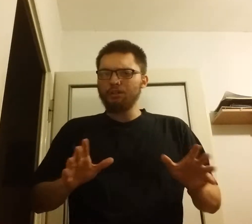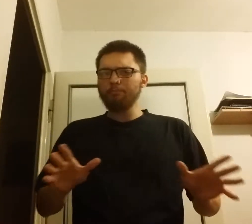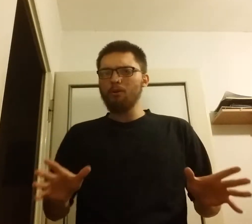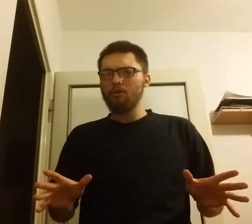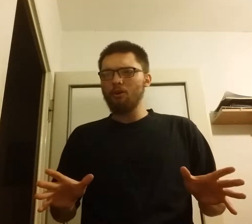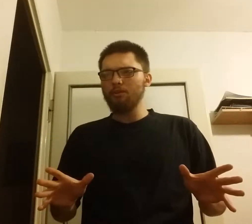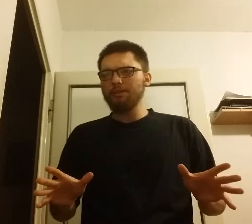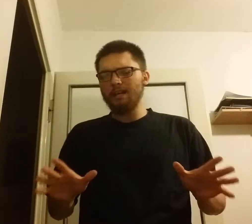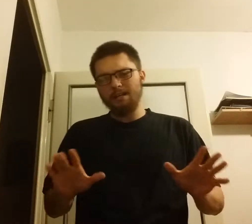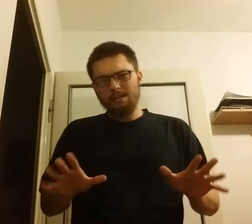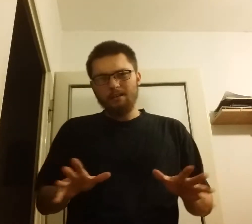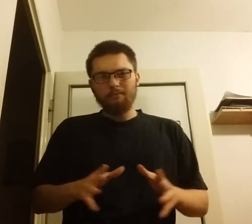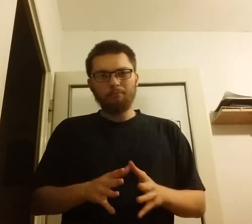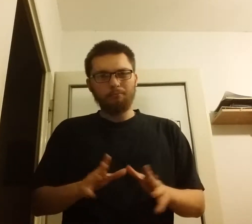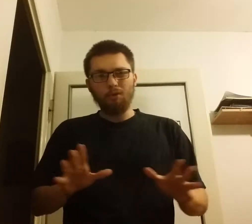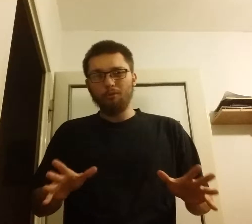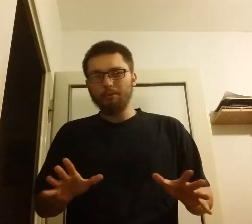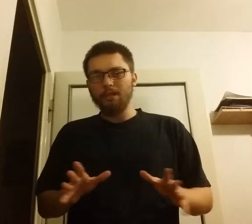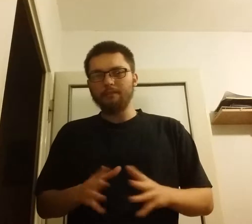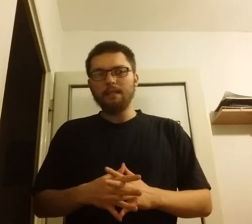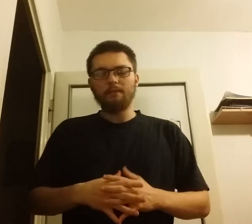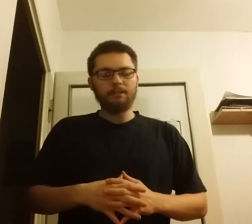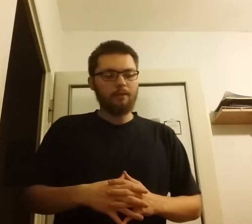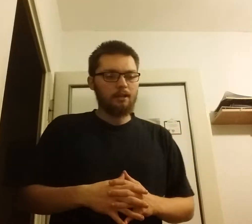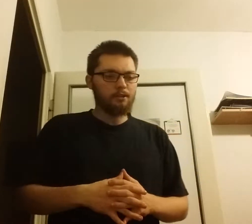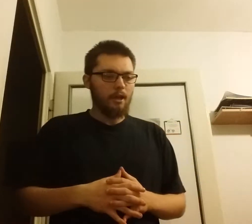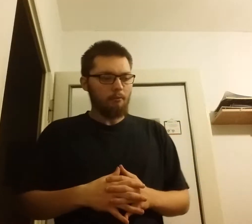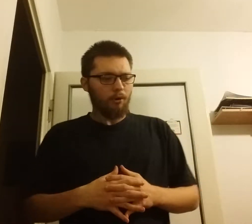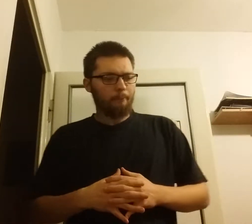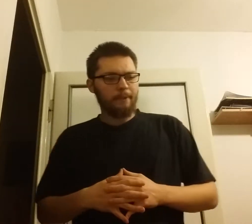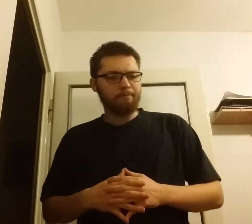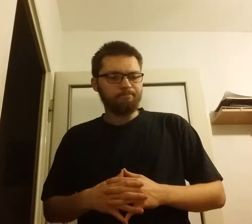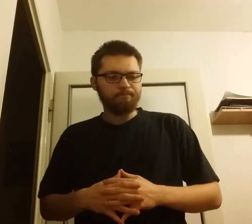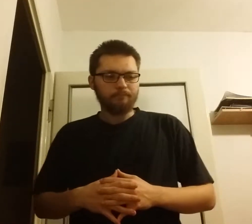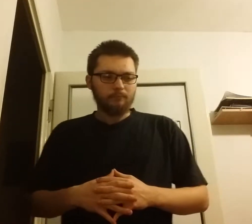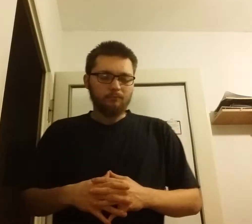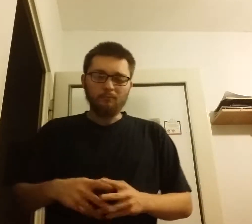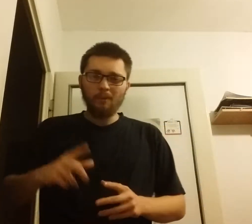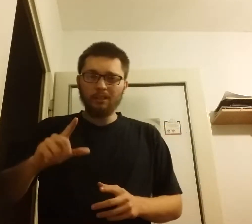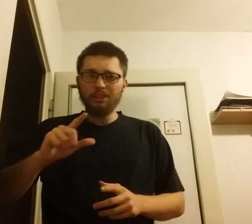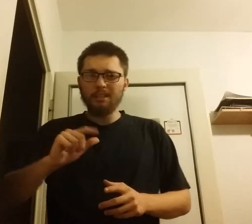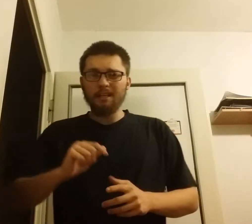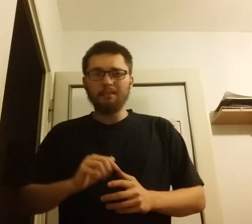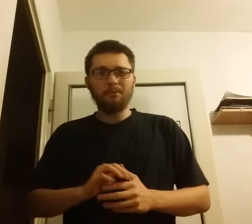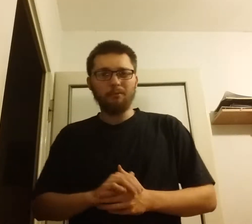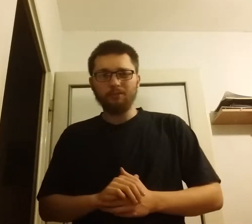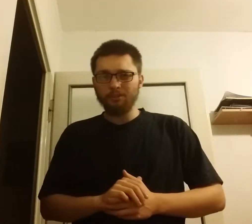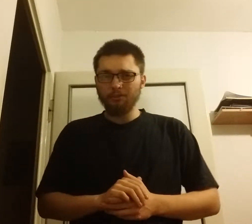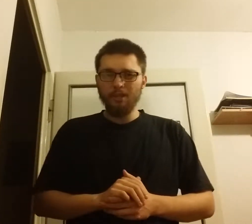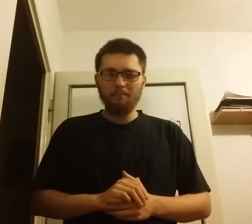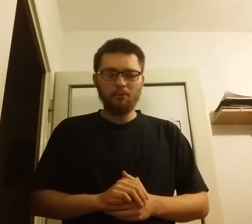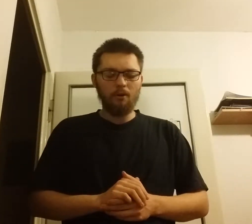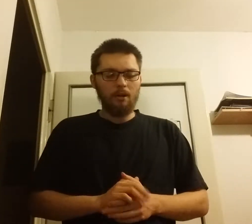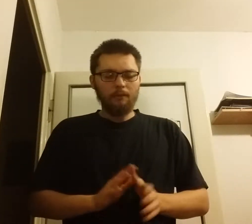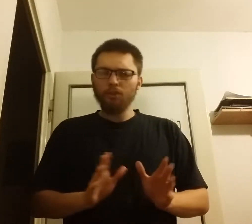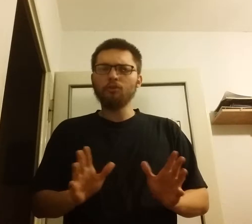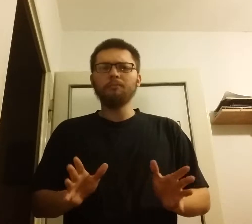spokojnej mogłoby się wydawać wręcz Europy, gdzie tak mimo wszystko nie było, w ciągu